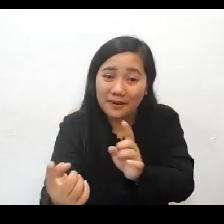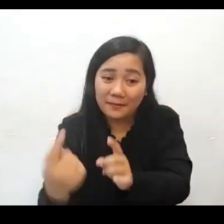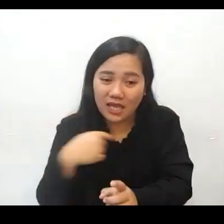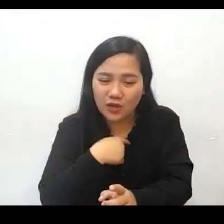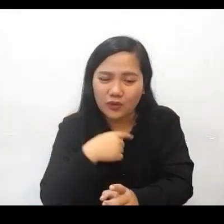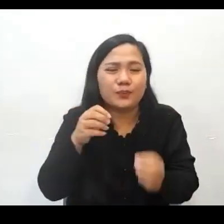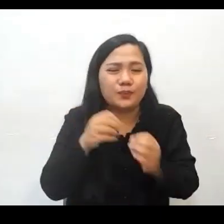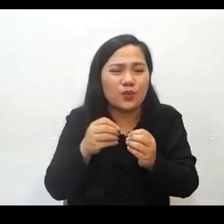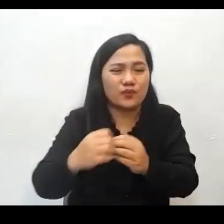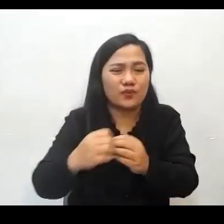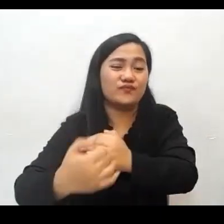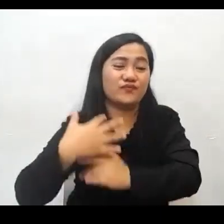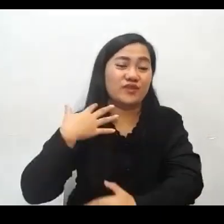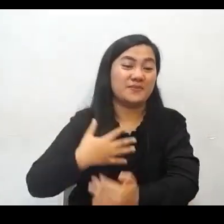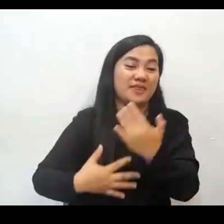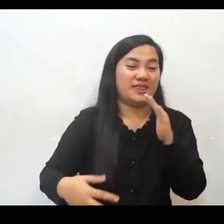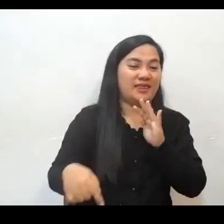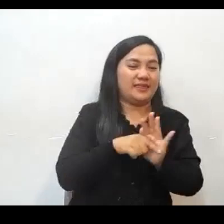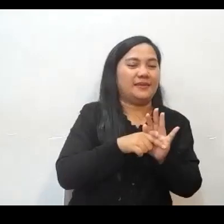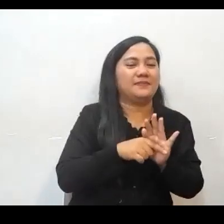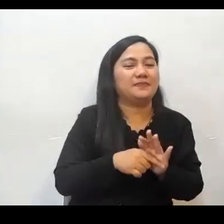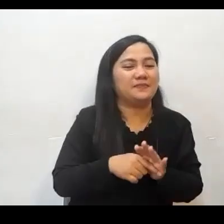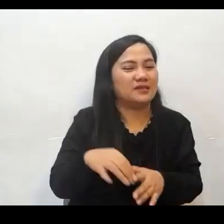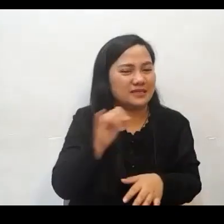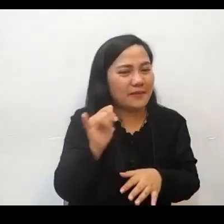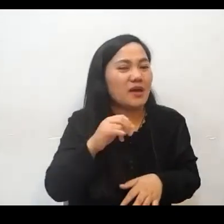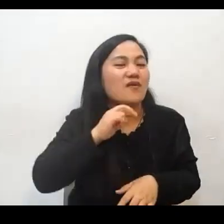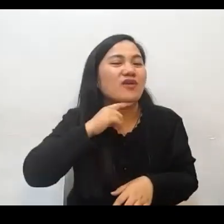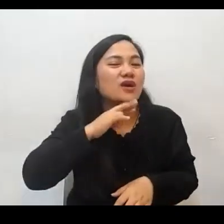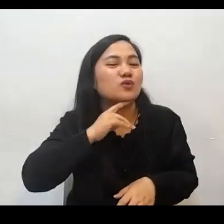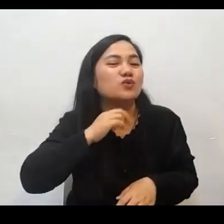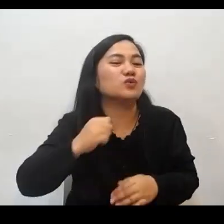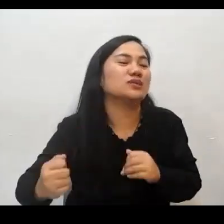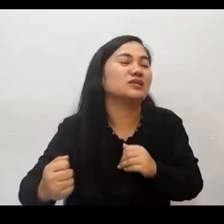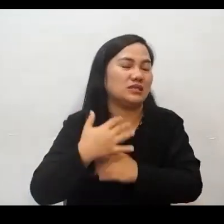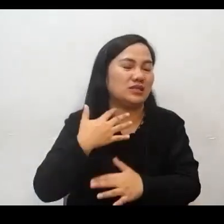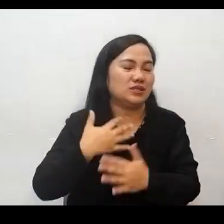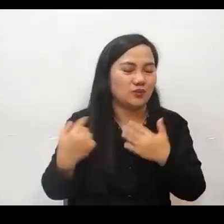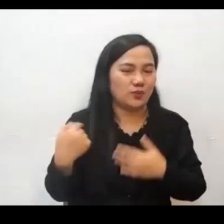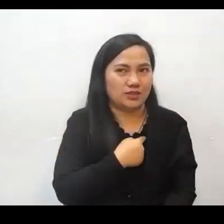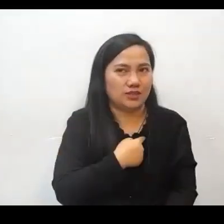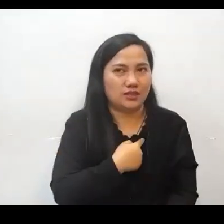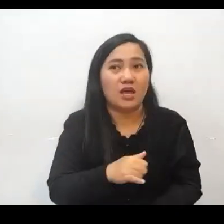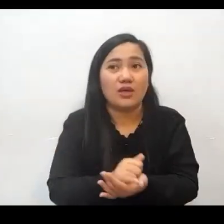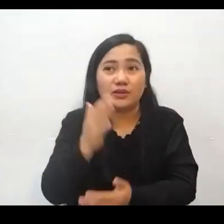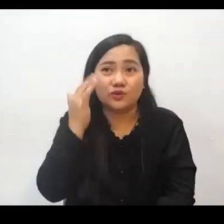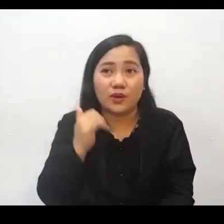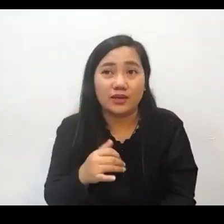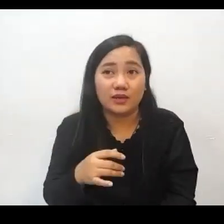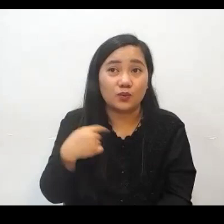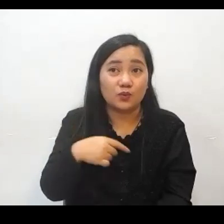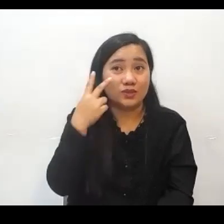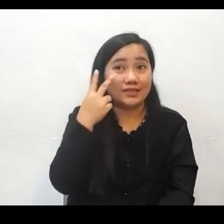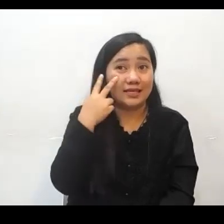at at habang pinapanatili po nito yung kanyang distansya yung pung buwan ay umiikot sa palibot ng